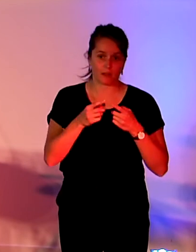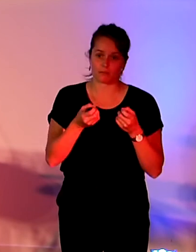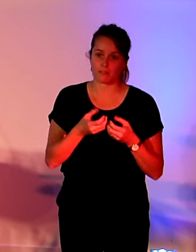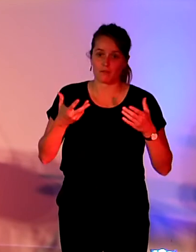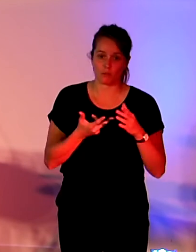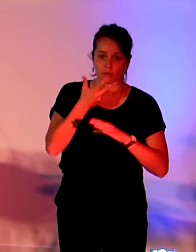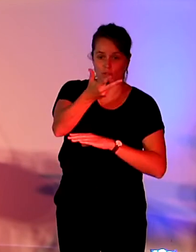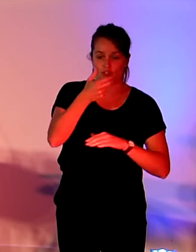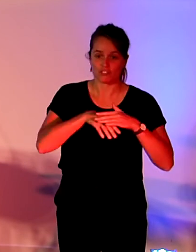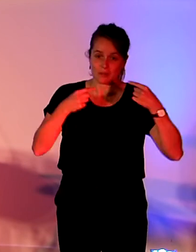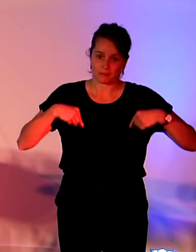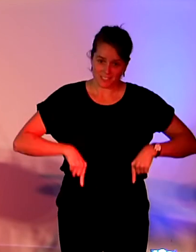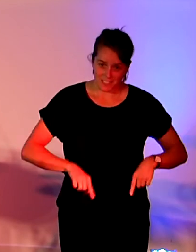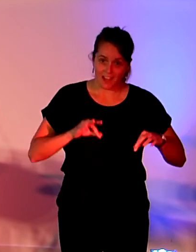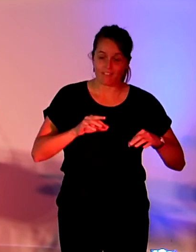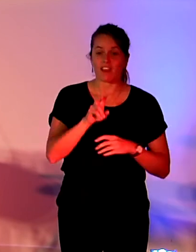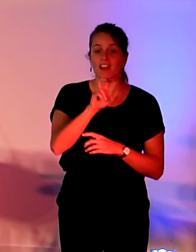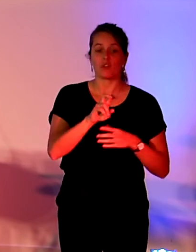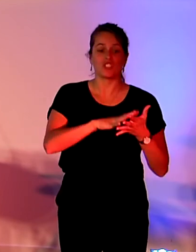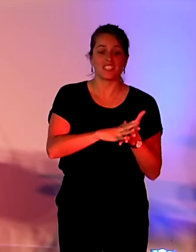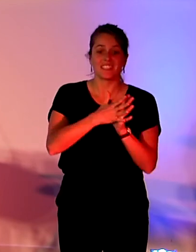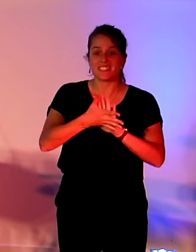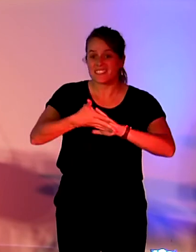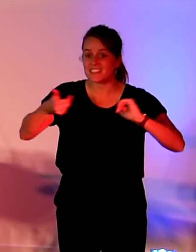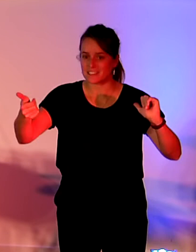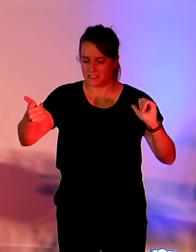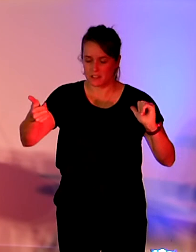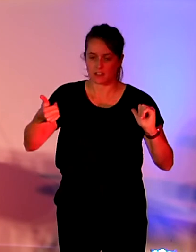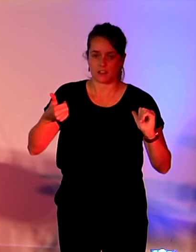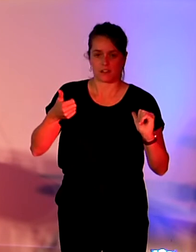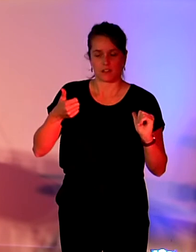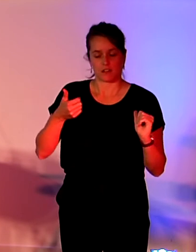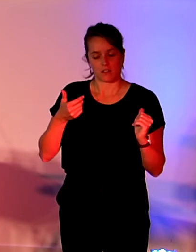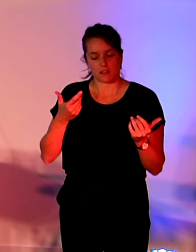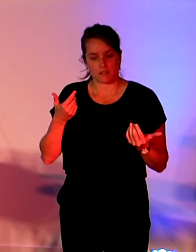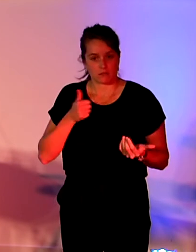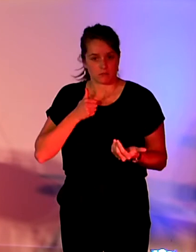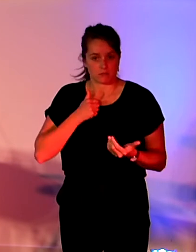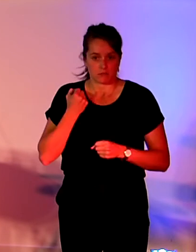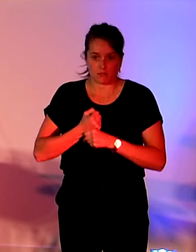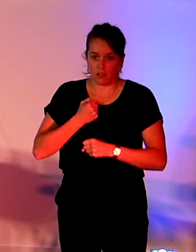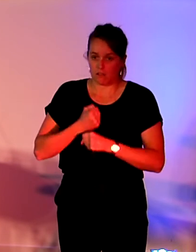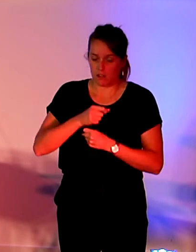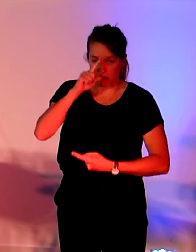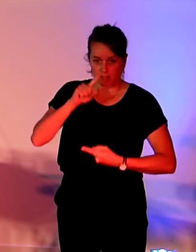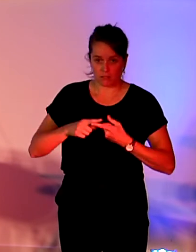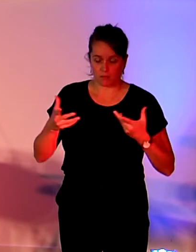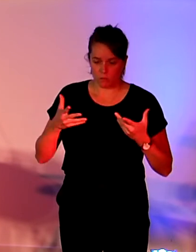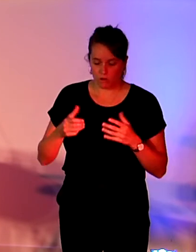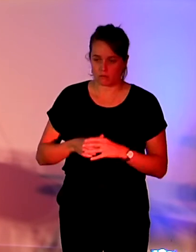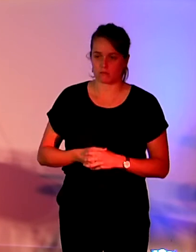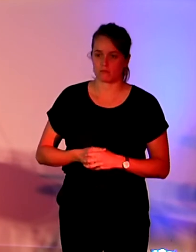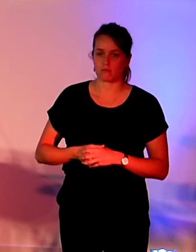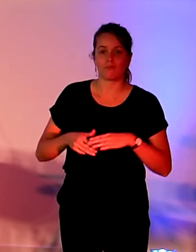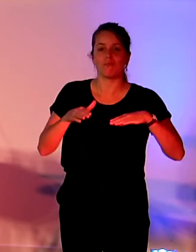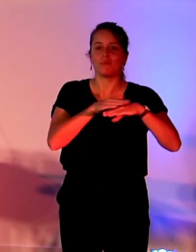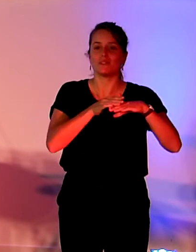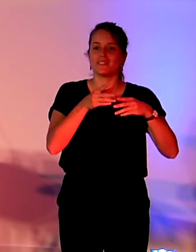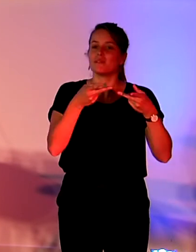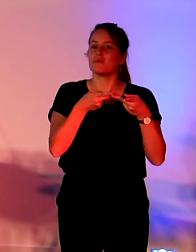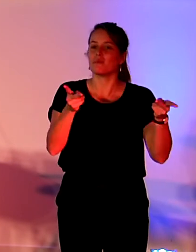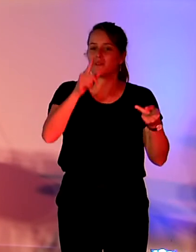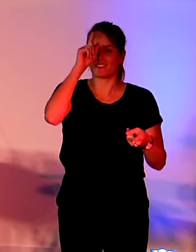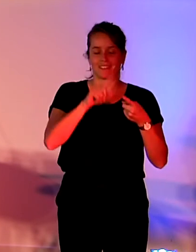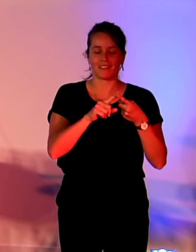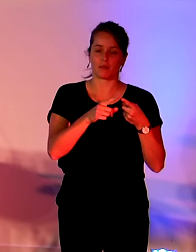écologique. Et principalement, je travaille au pilotage de la politique publique sur le numérique